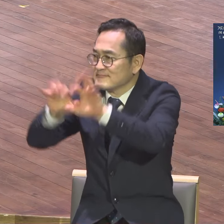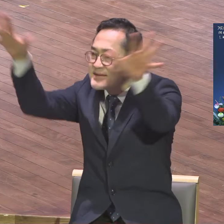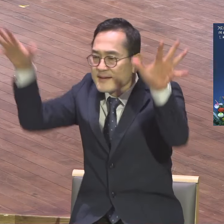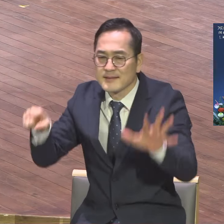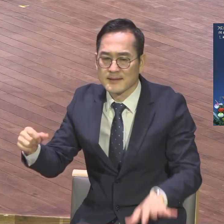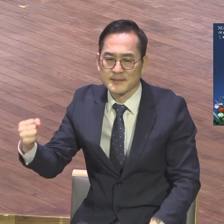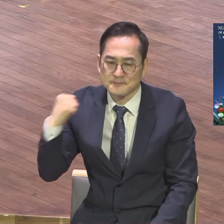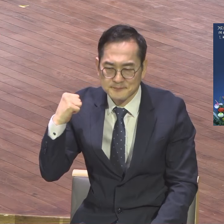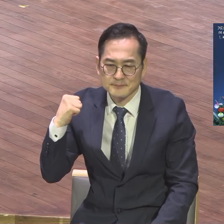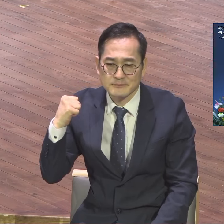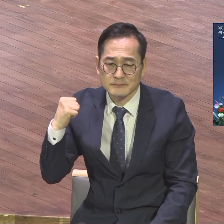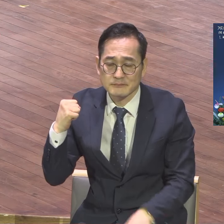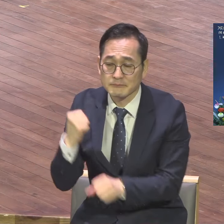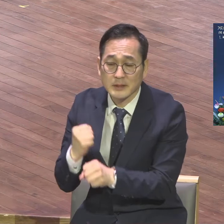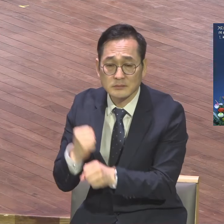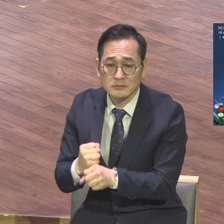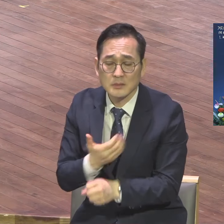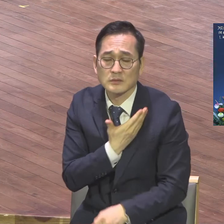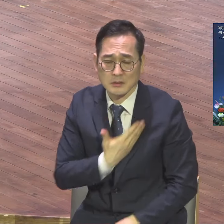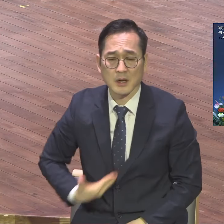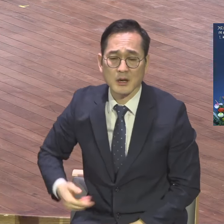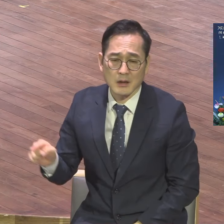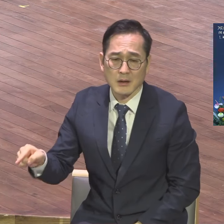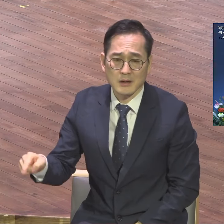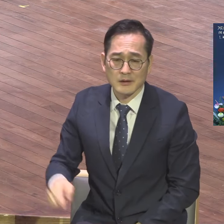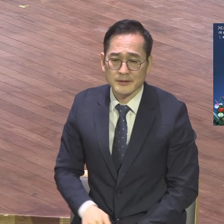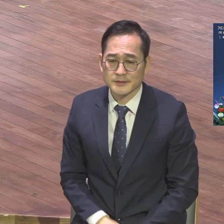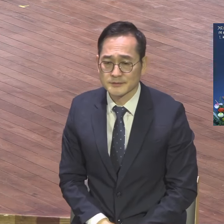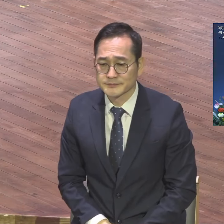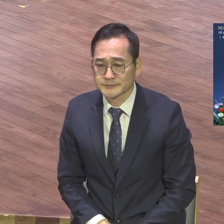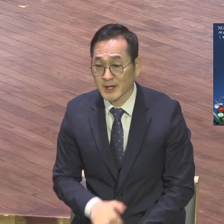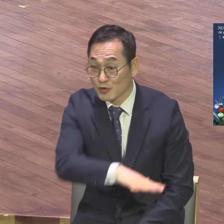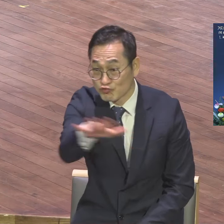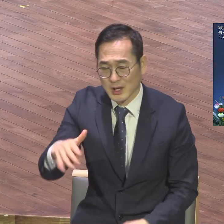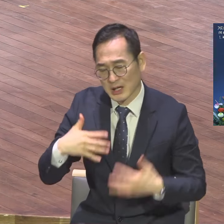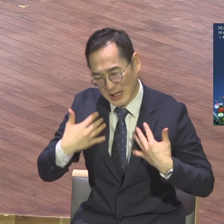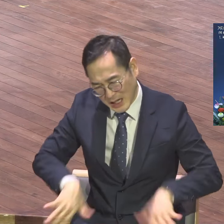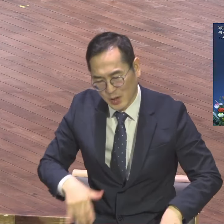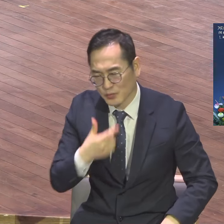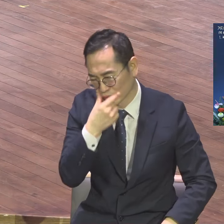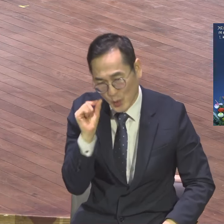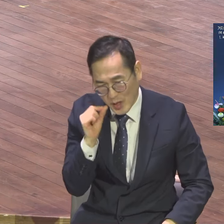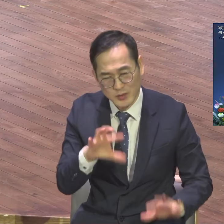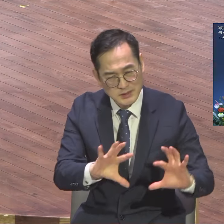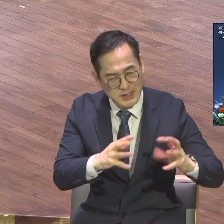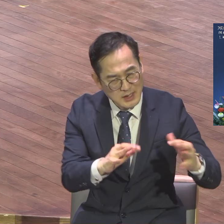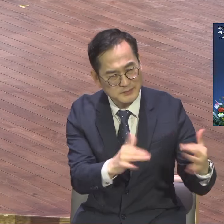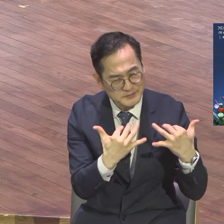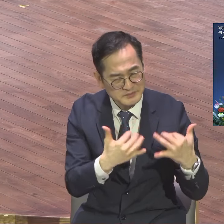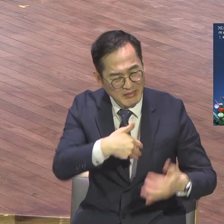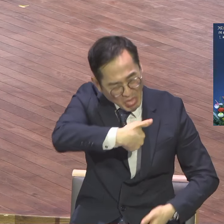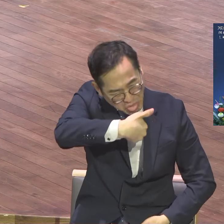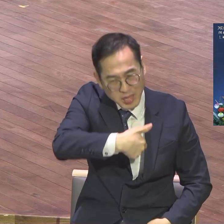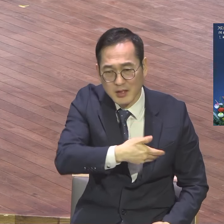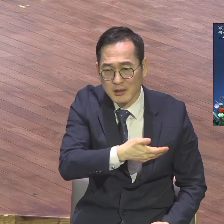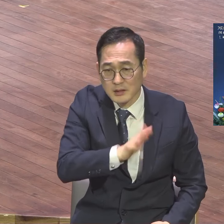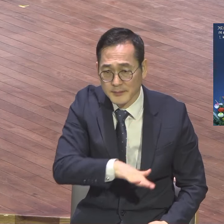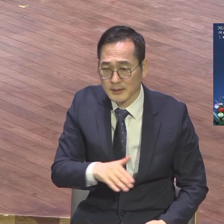우리 비록 연약하고 세상적으로 내놓을 것 없지만 우리 믿음 보시고 우리를